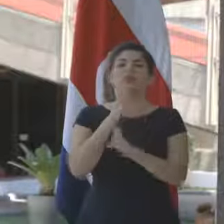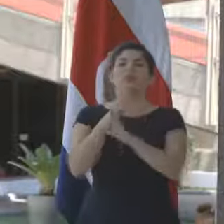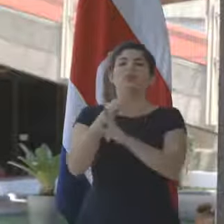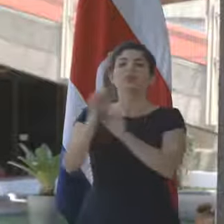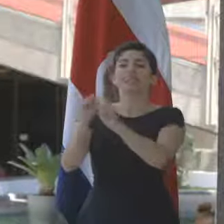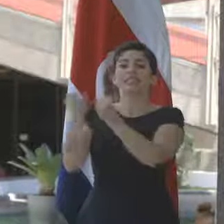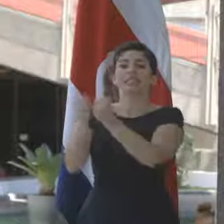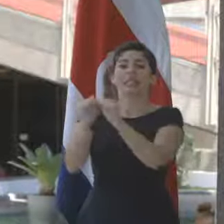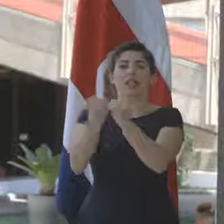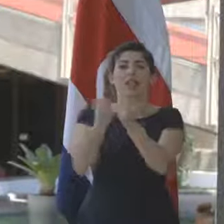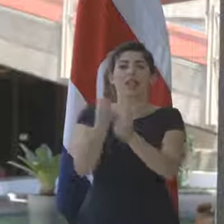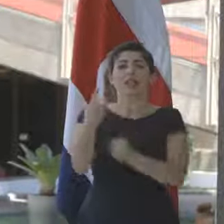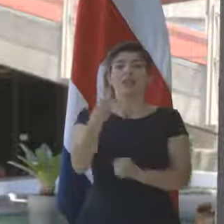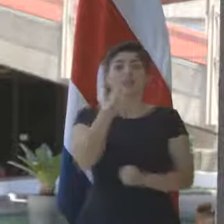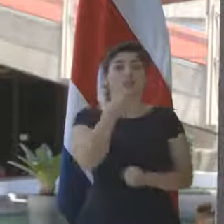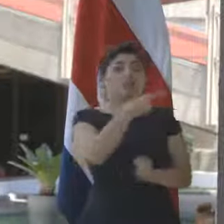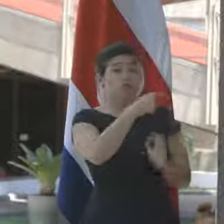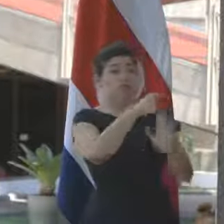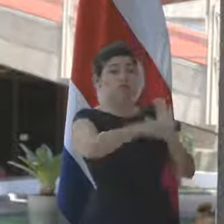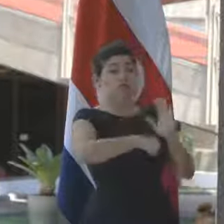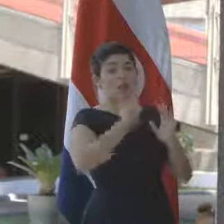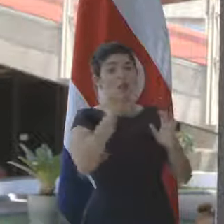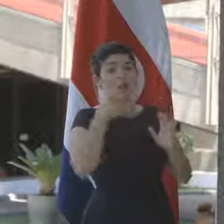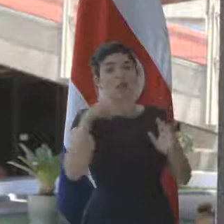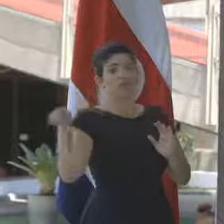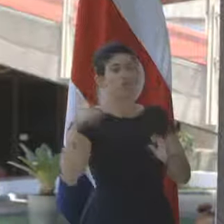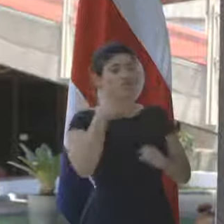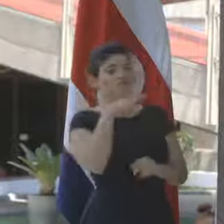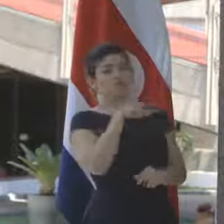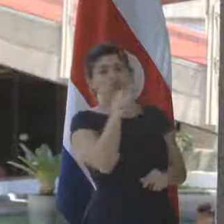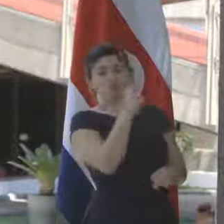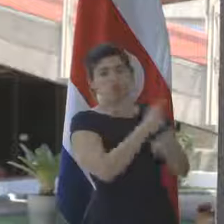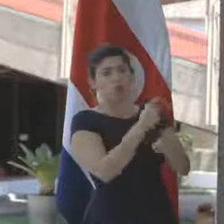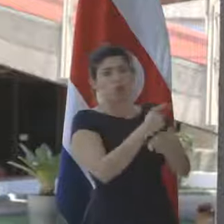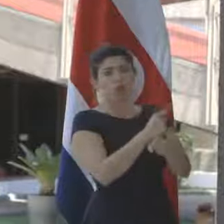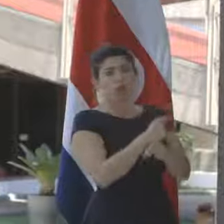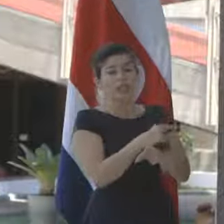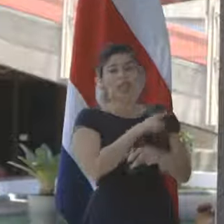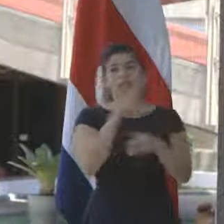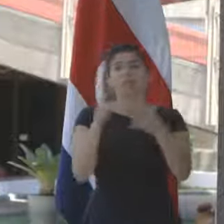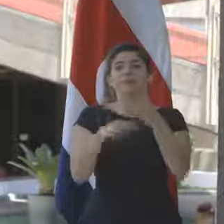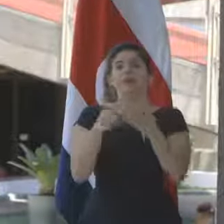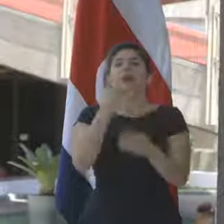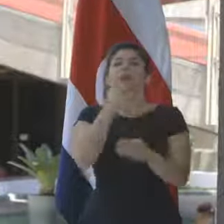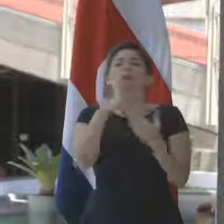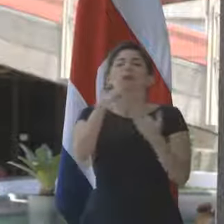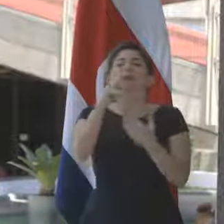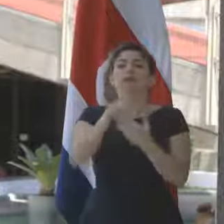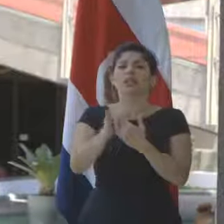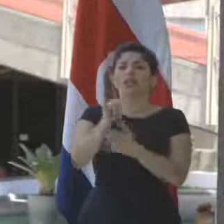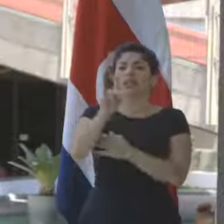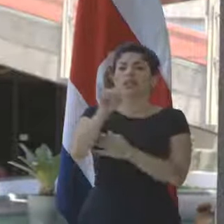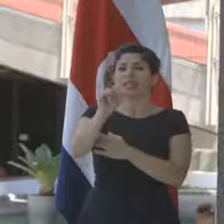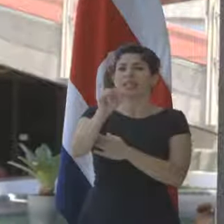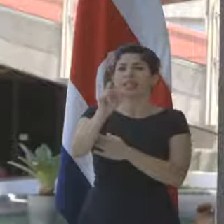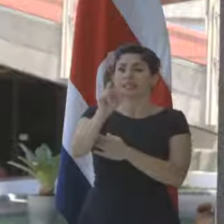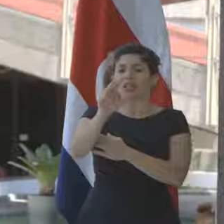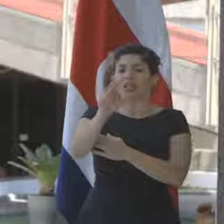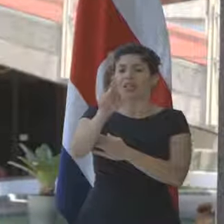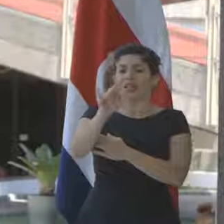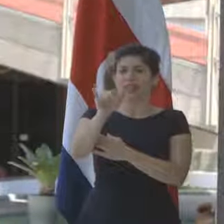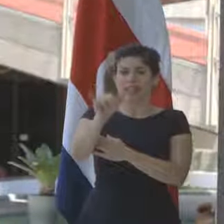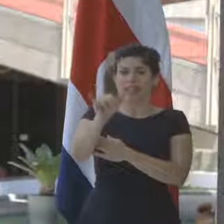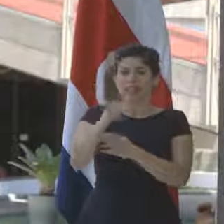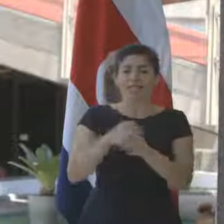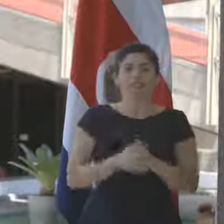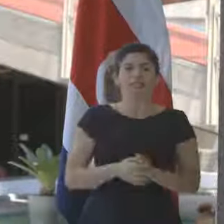sindicatos que le han dicho que las medidas que usted firmó ahora no son las correctas? Y por último, ¿qué pasó con el proyecto de Discovery? Muchas gracias. ¿El proyecto? Discovery.